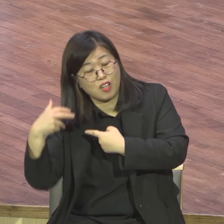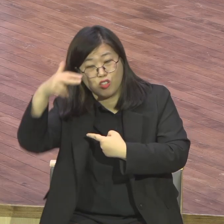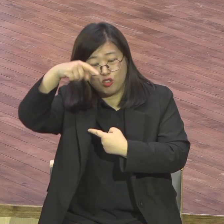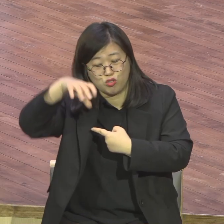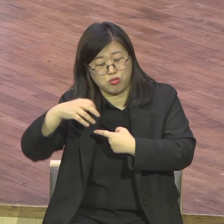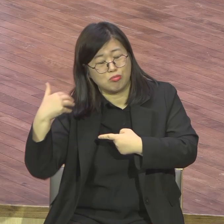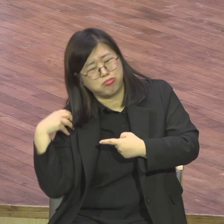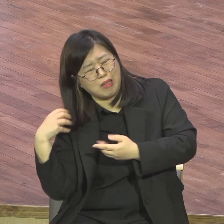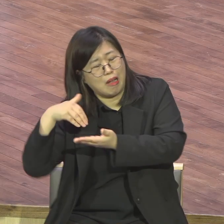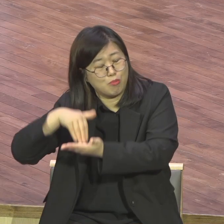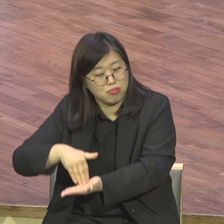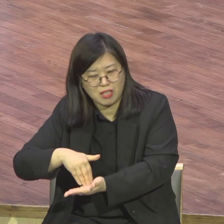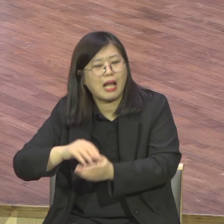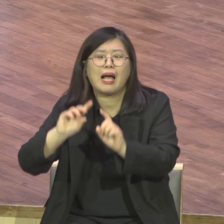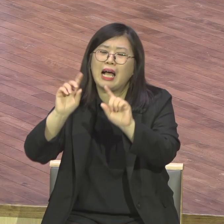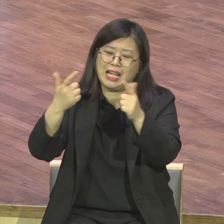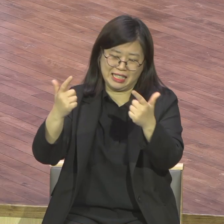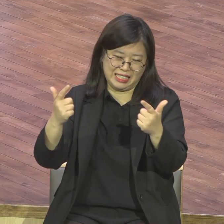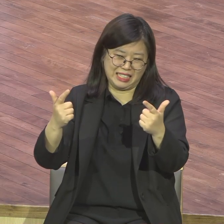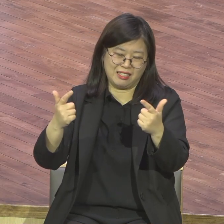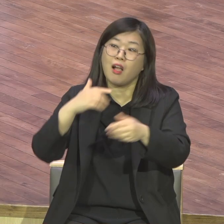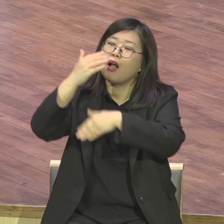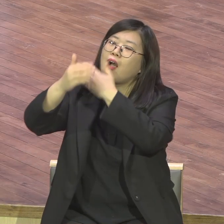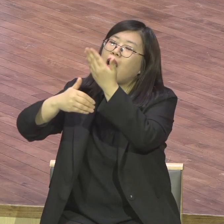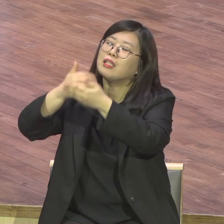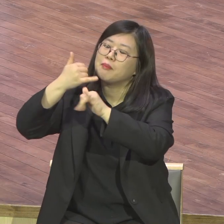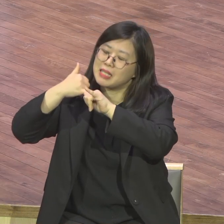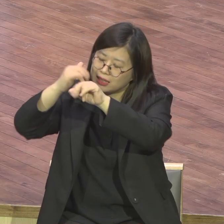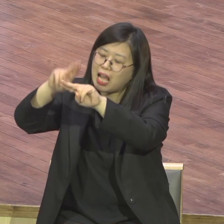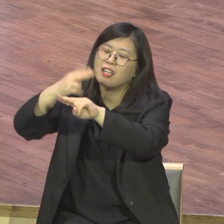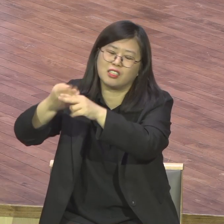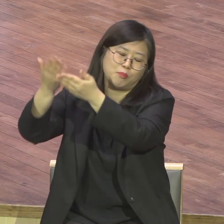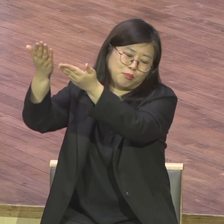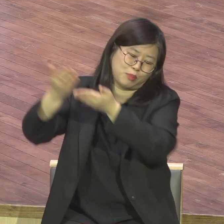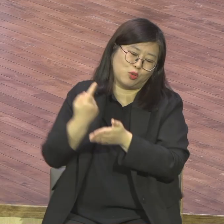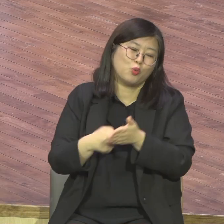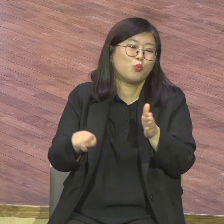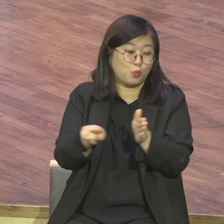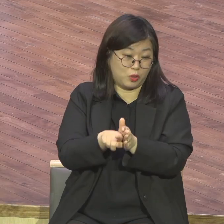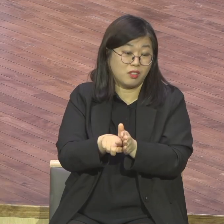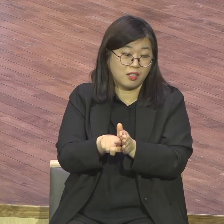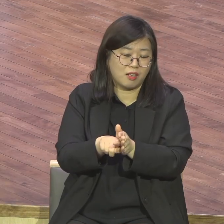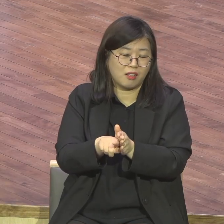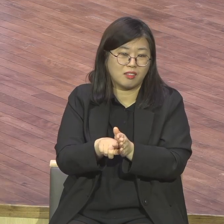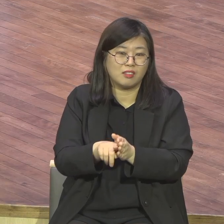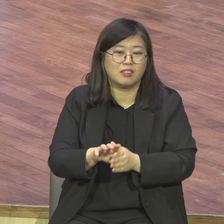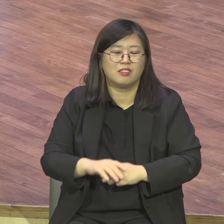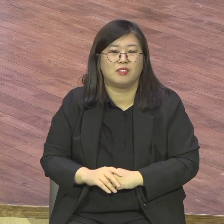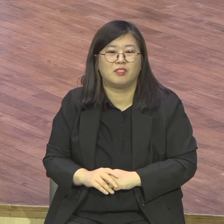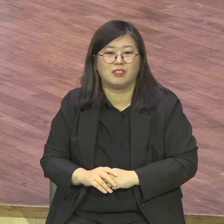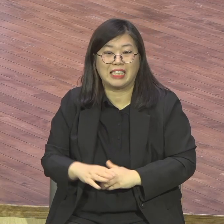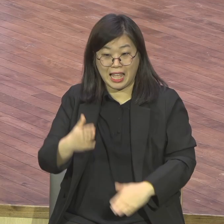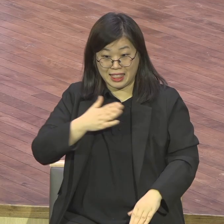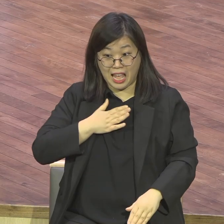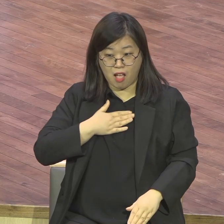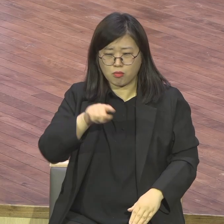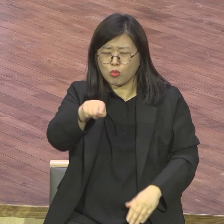여러분처럼 구역장도 하고 회장도 하고 부장도 하고 장로도 하고 재정부장도 하고 다